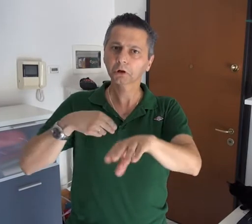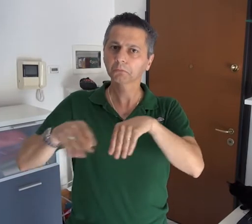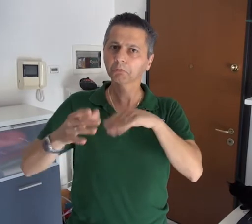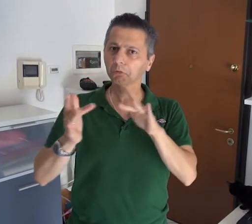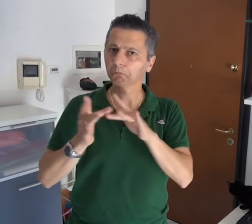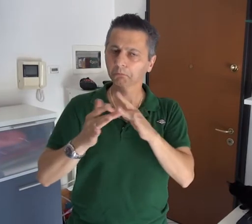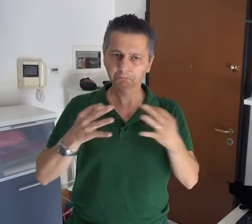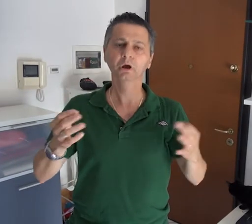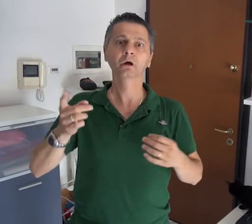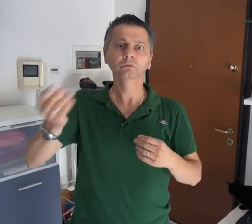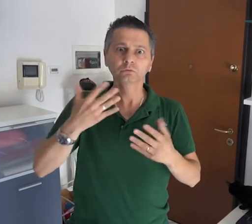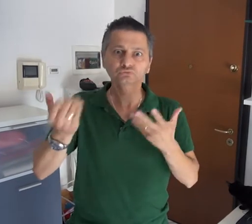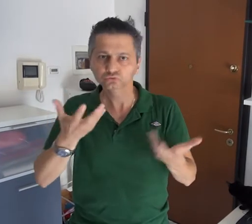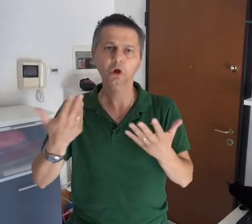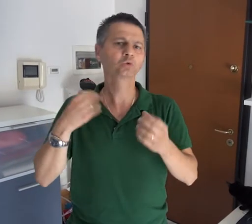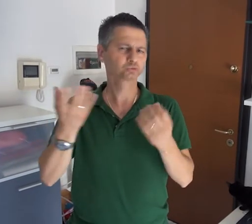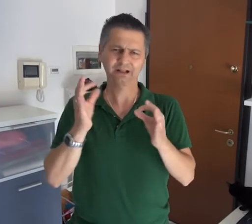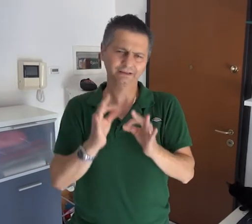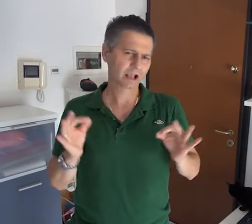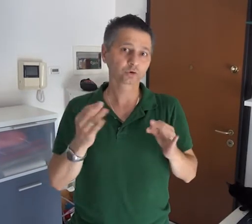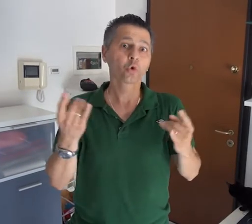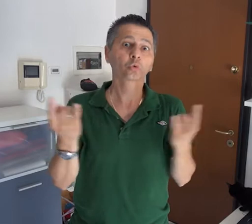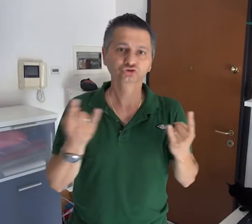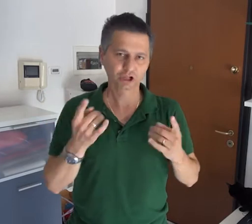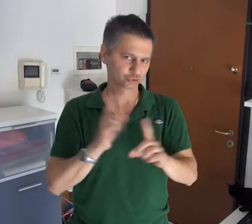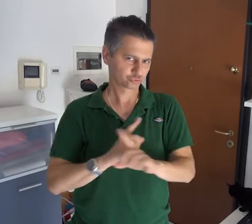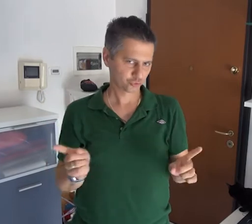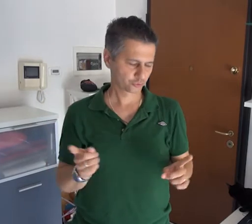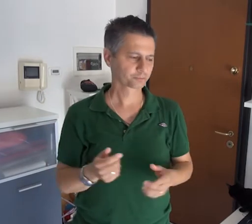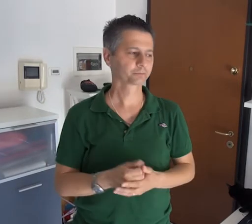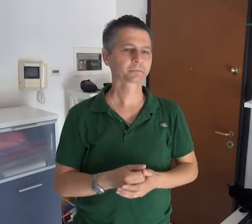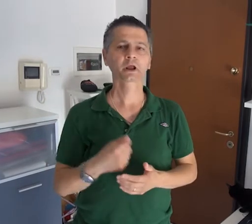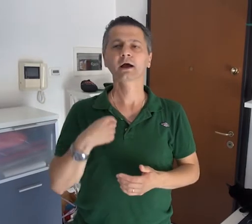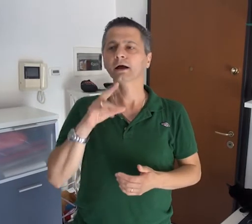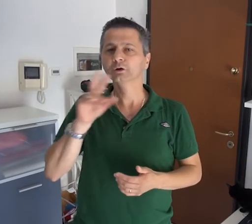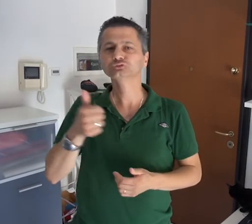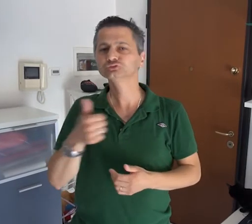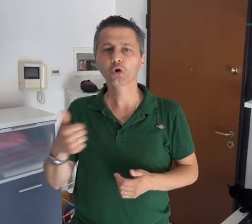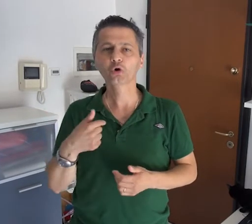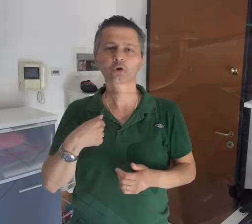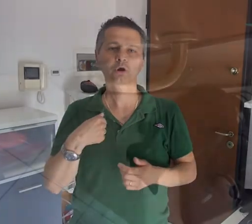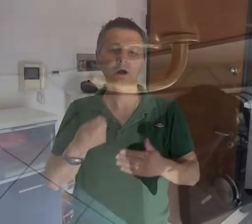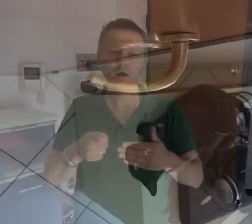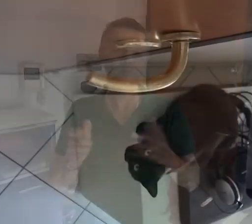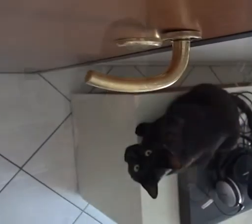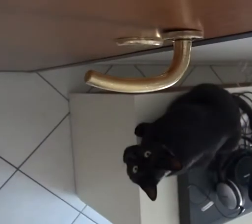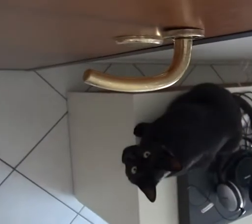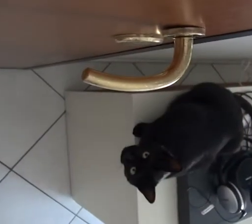Ci siamo scambiati dei messaggi, ho spiegato che cosa era successo, spiegato che non c'era nessuna urgenza. Ma risolvere la